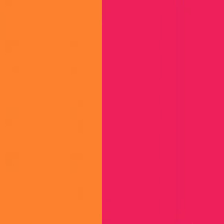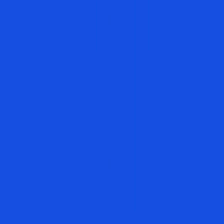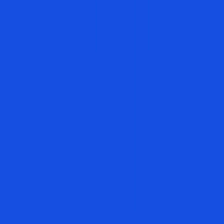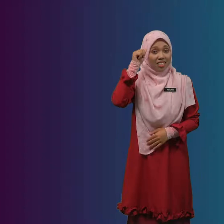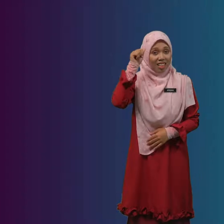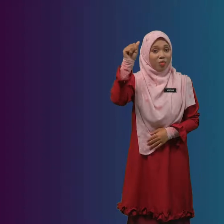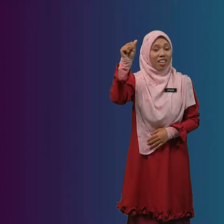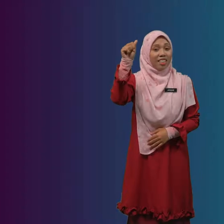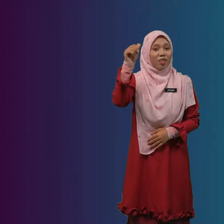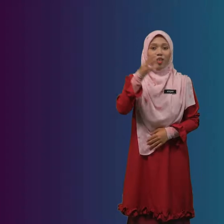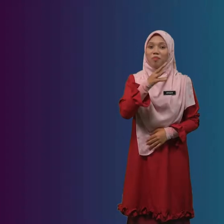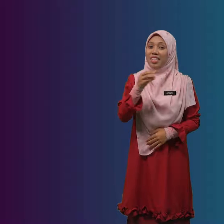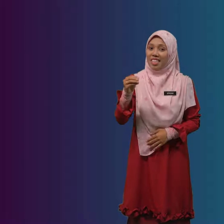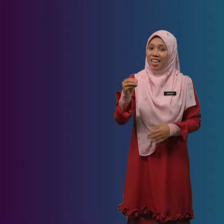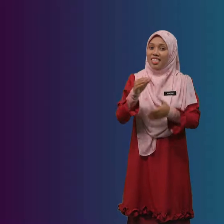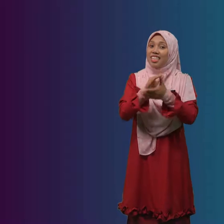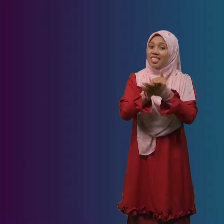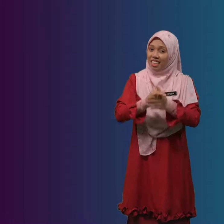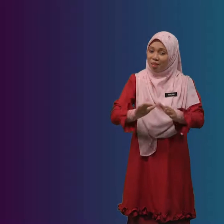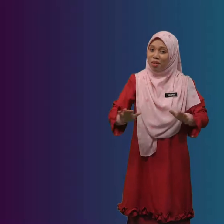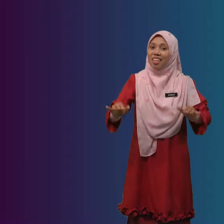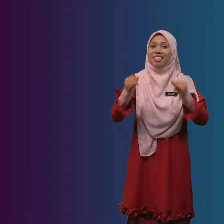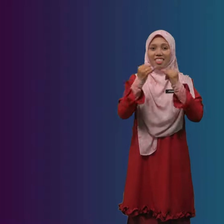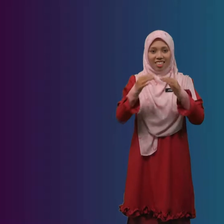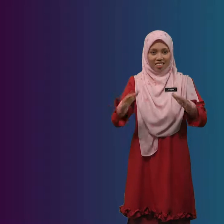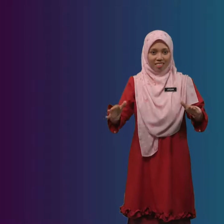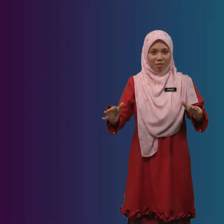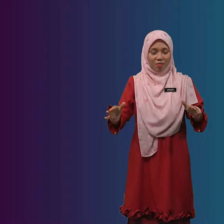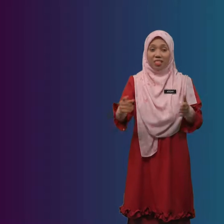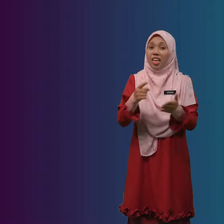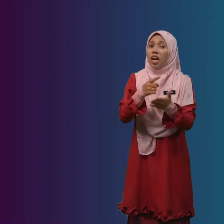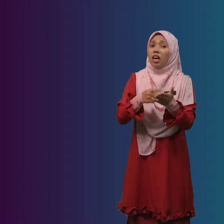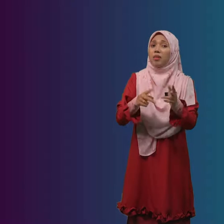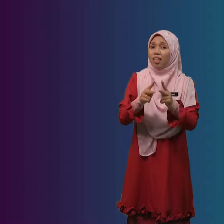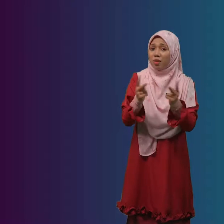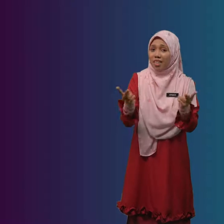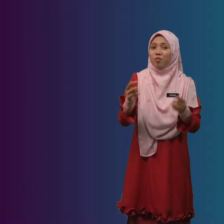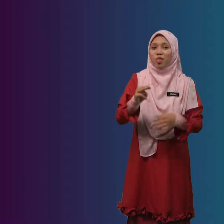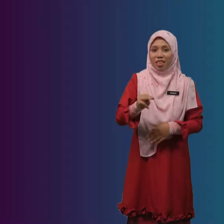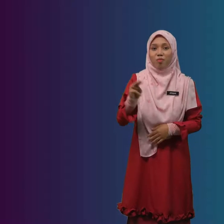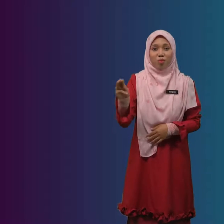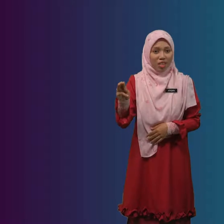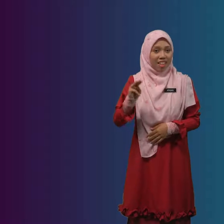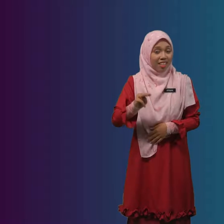Assalamualaikum dan selamat sejahtera. Apa khabar murid-murid?